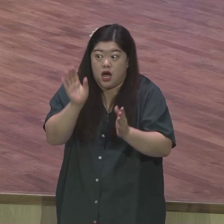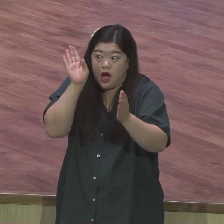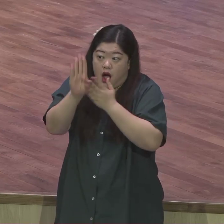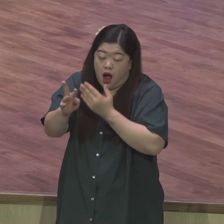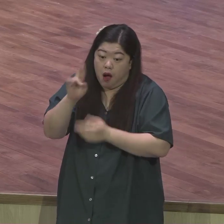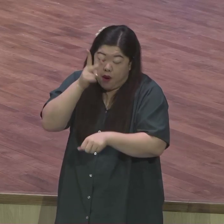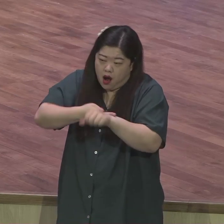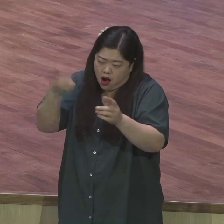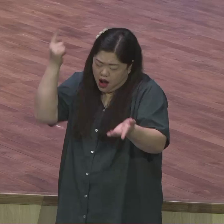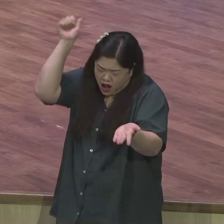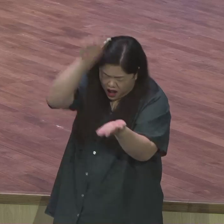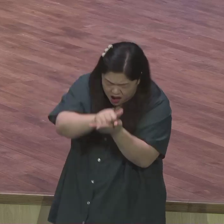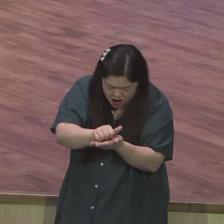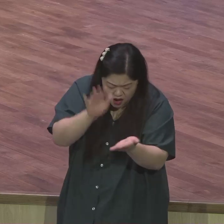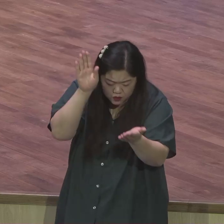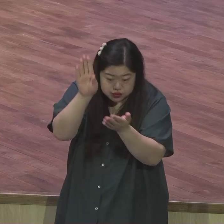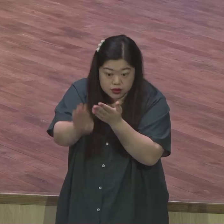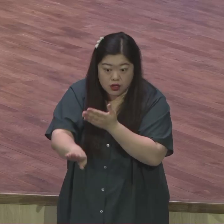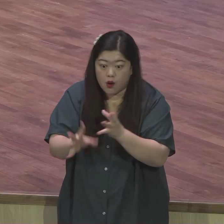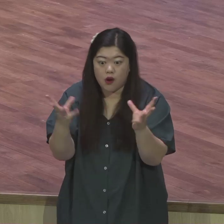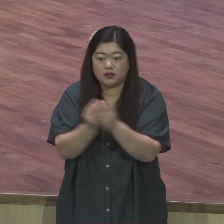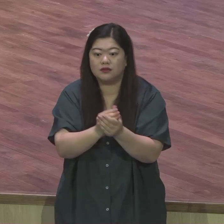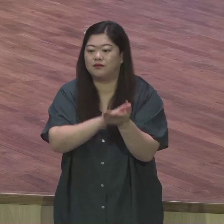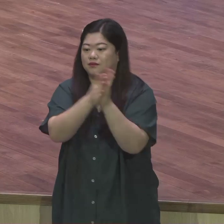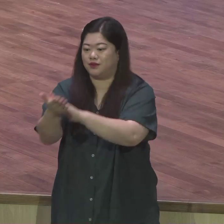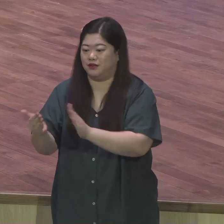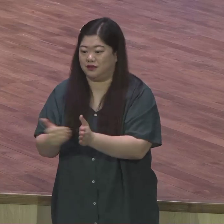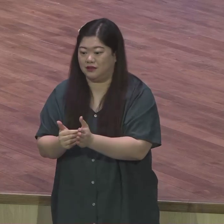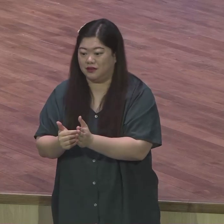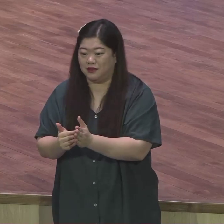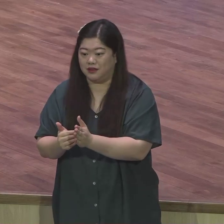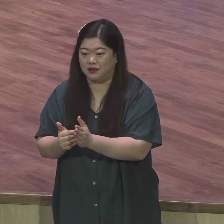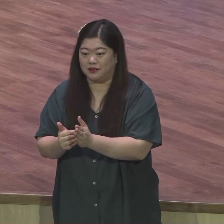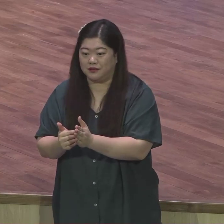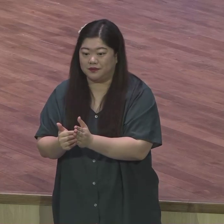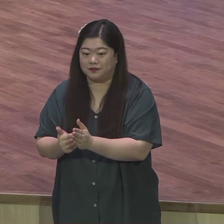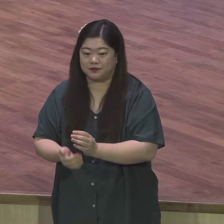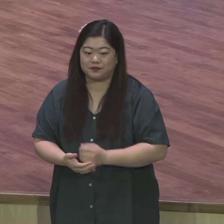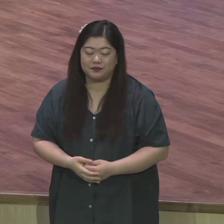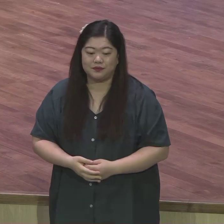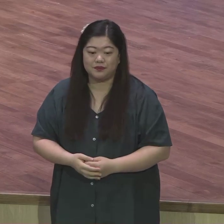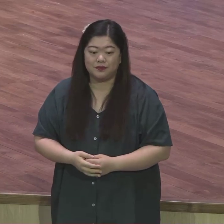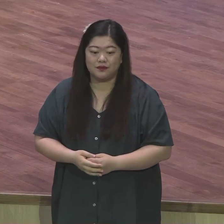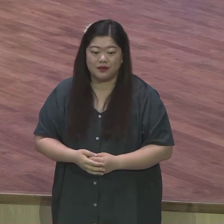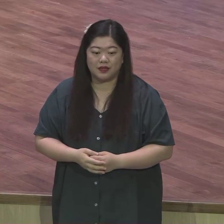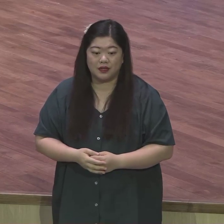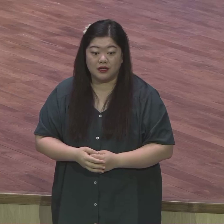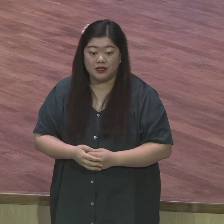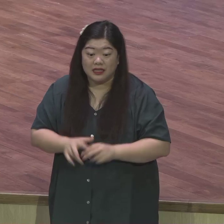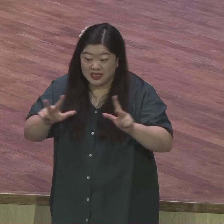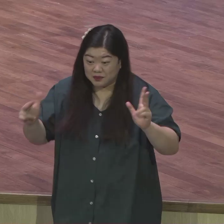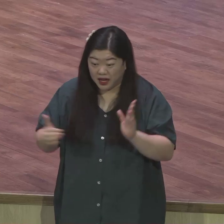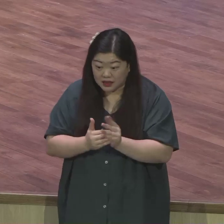바뀌어졌어요 어떻게 바뀌었느냐 이야 내가 유대인 아니냐 내가 율법학자 아니냐